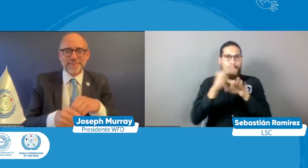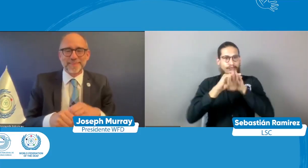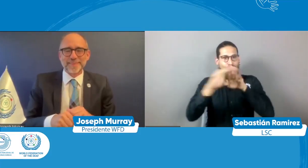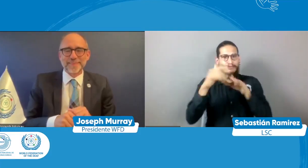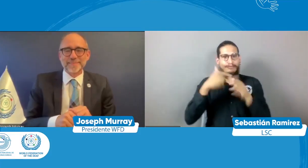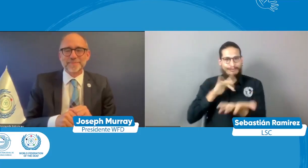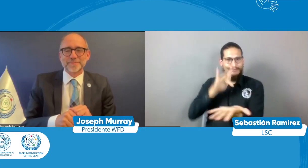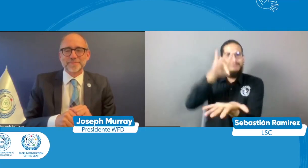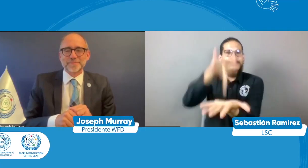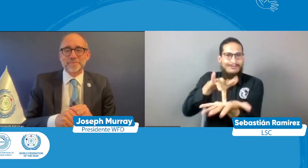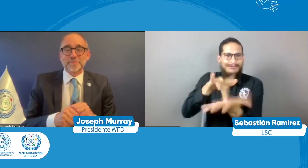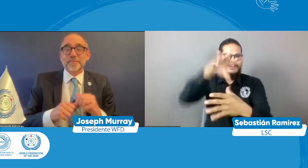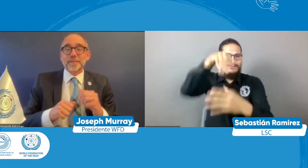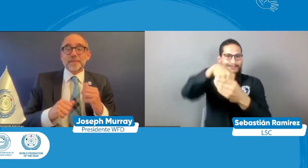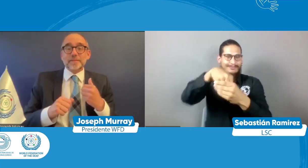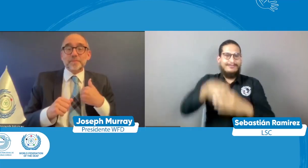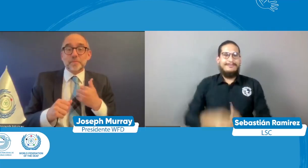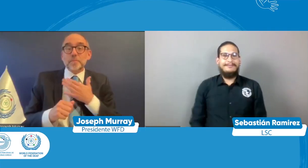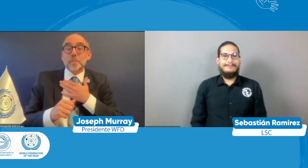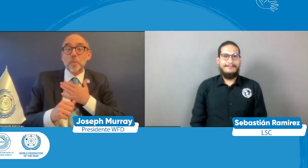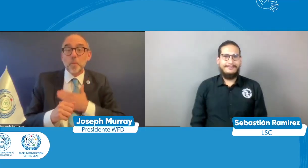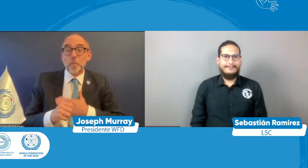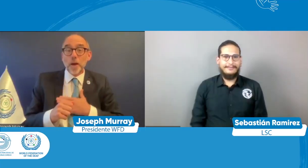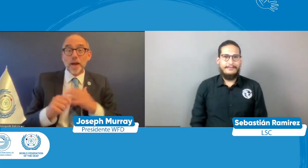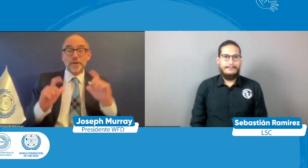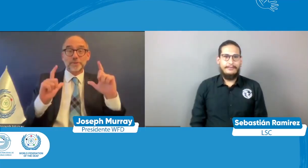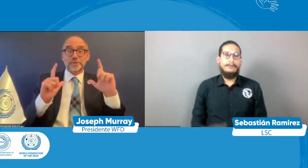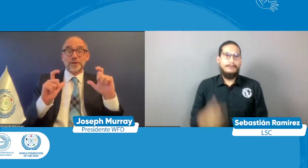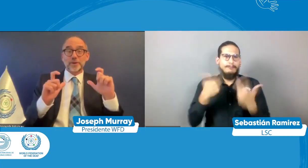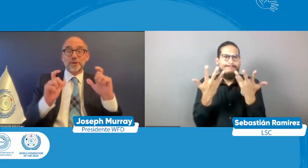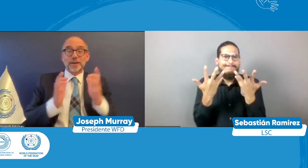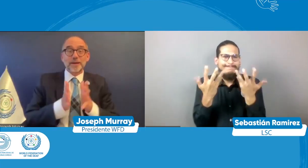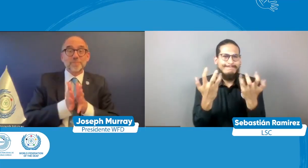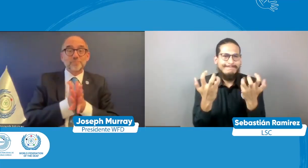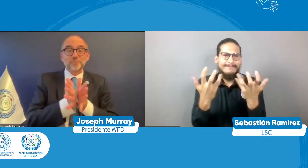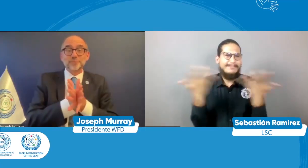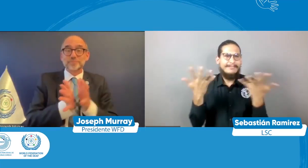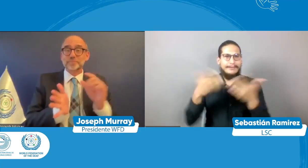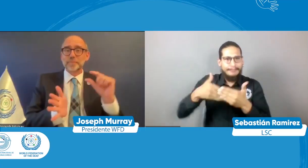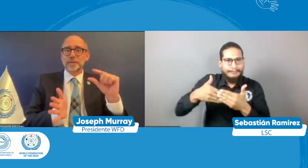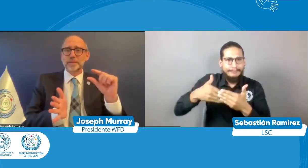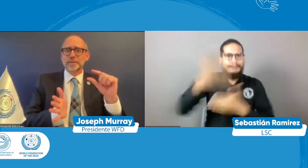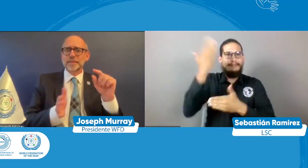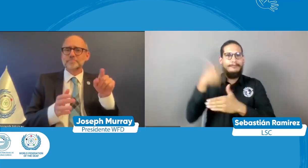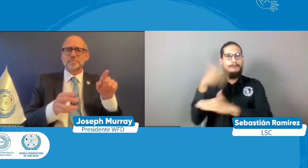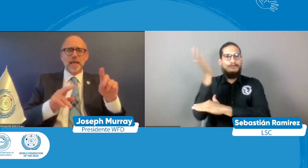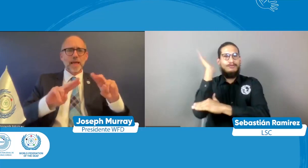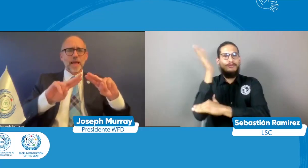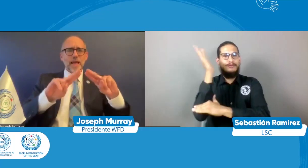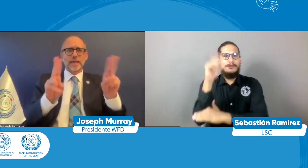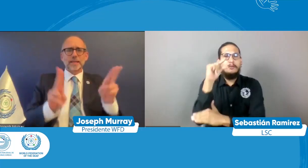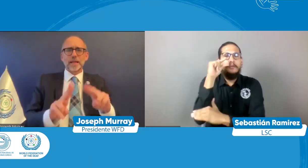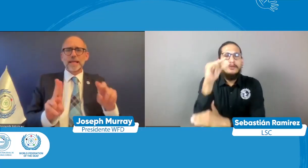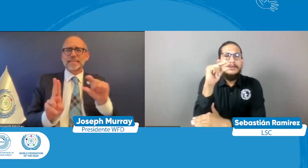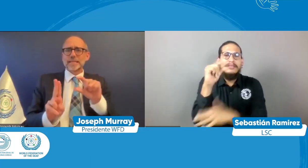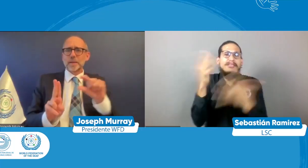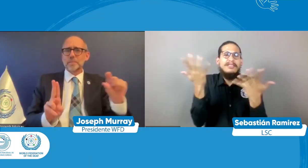la invitación que me han hecho de poder estar con ustedes el día de hoy quisiera comentarles un poco